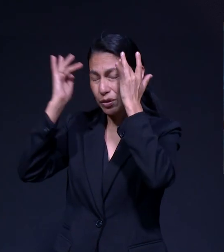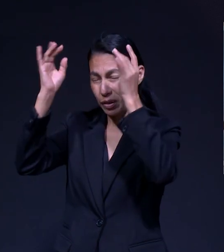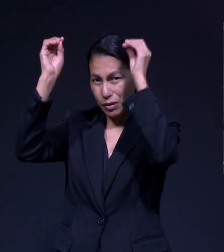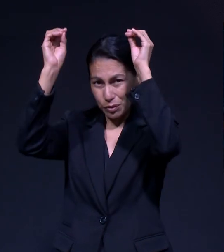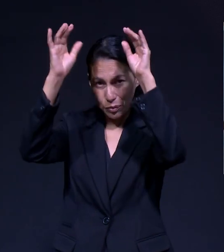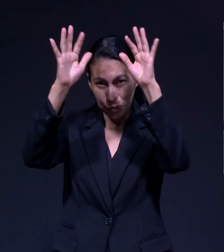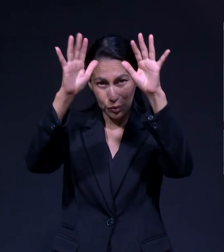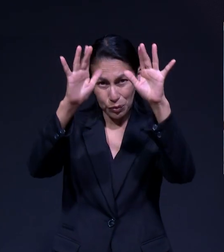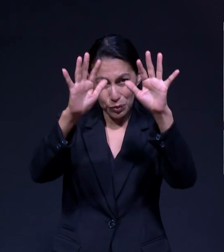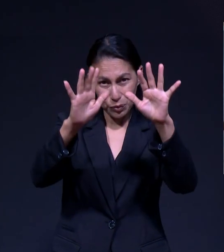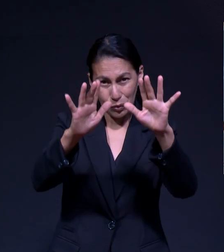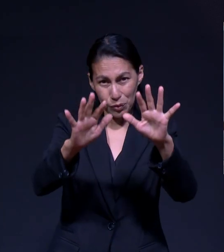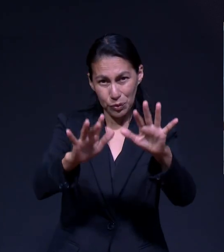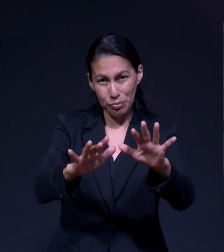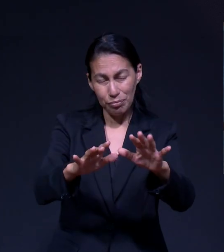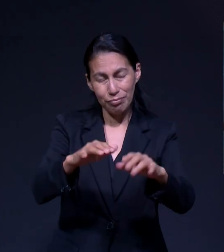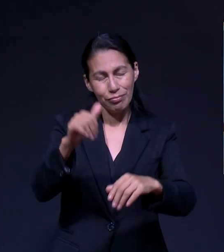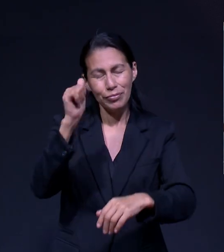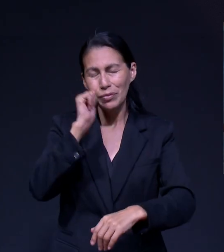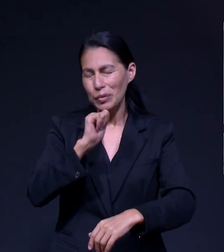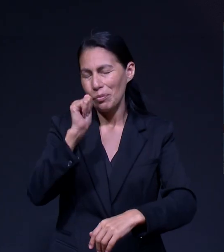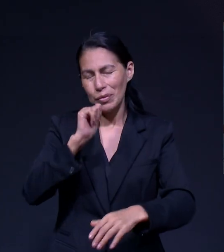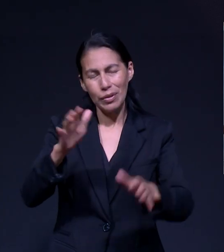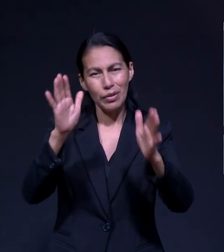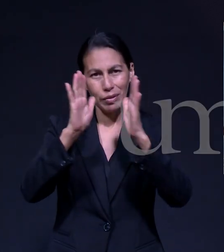sean con todos ustedes. Amén.